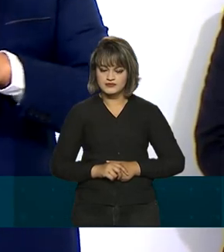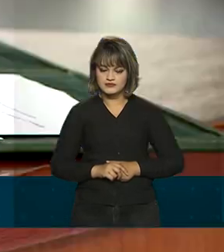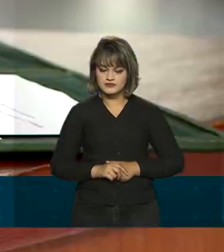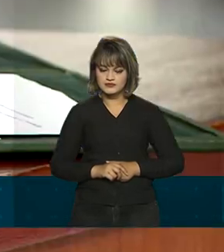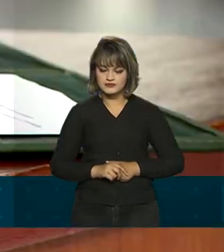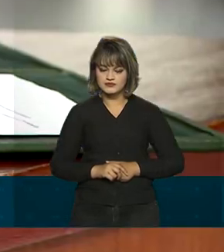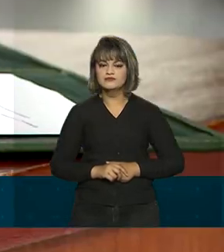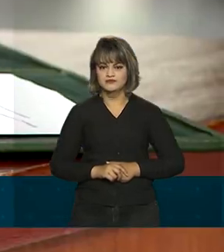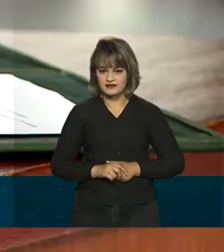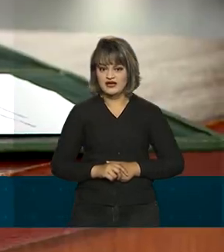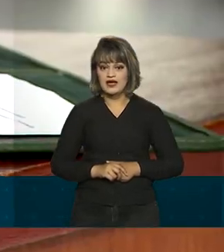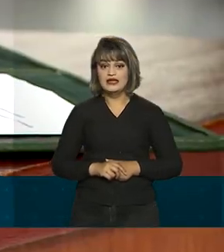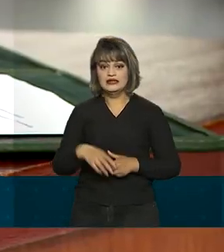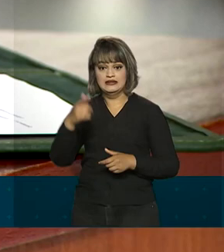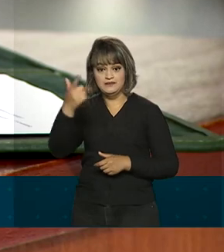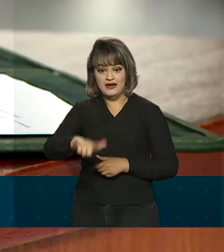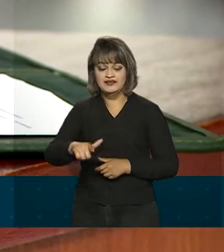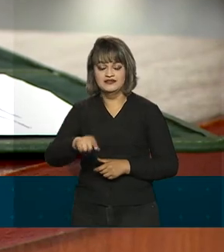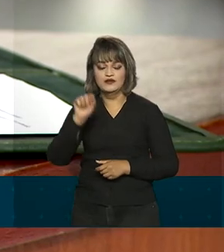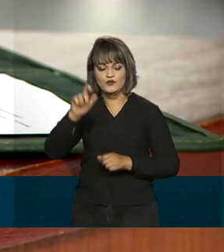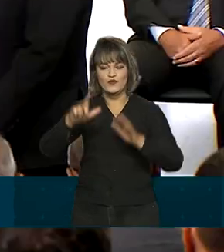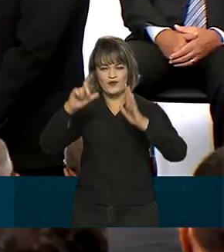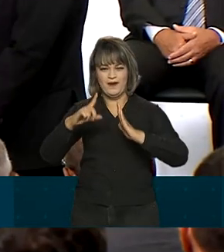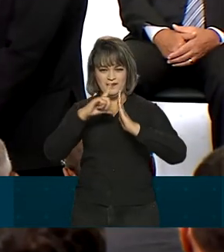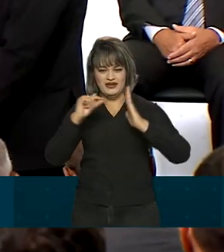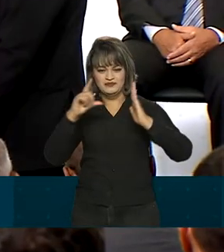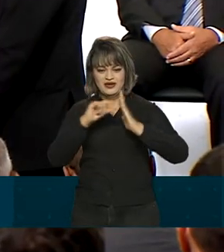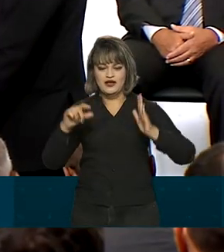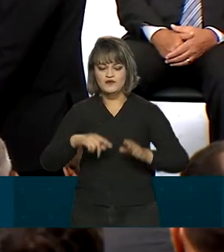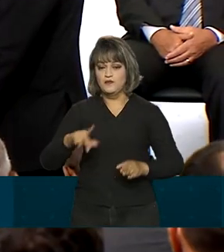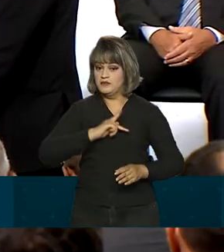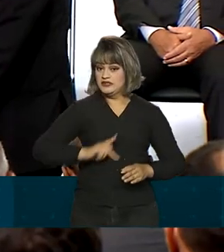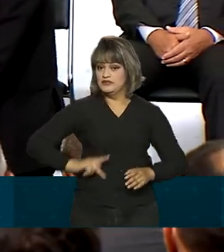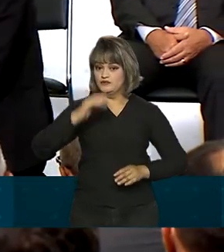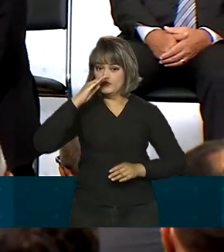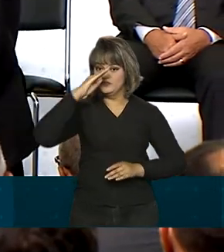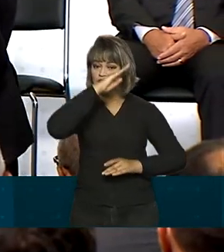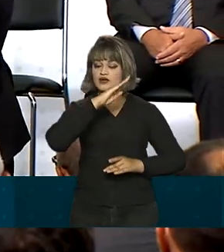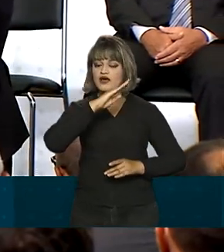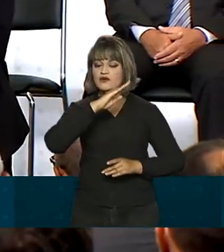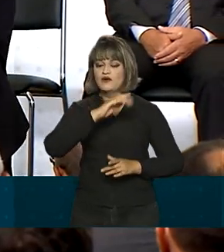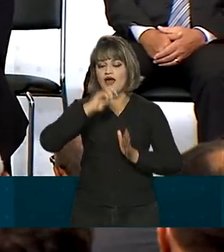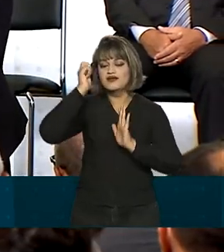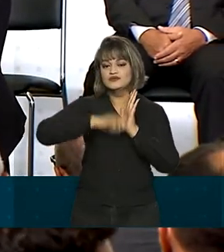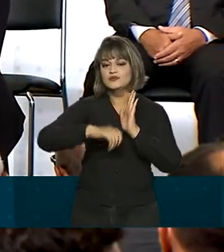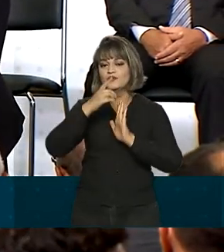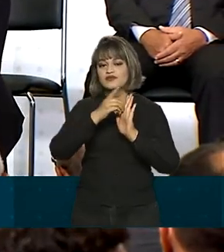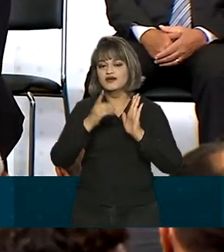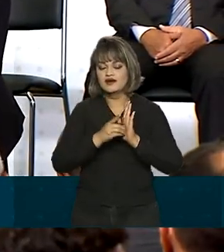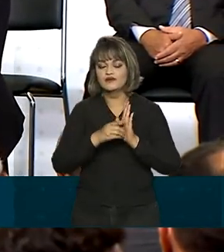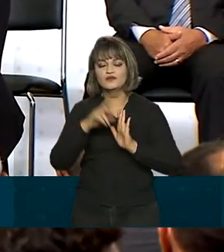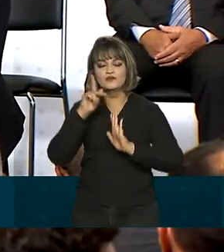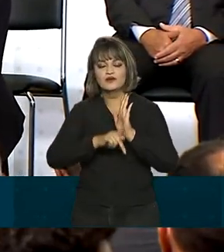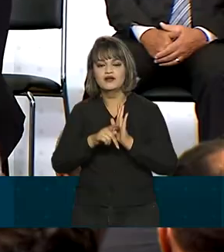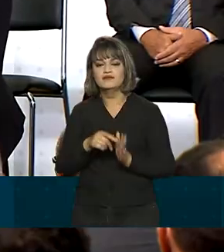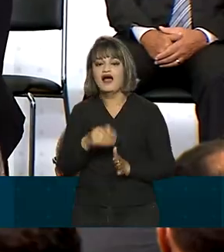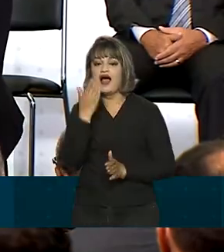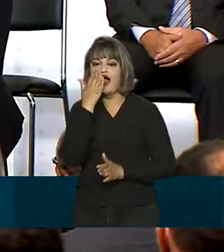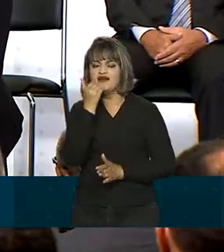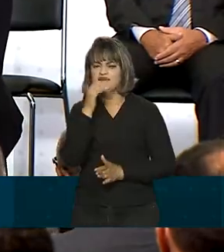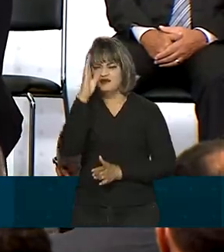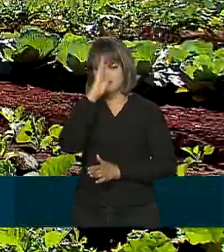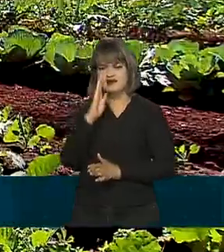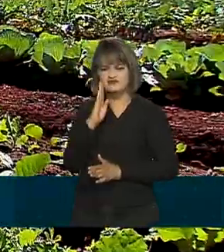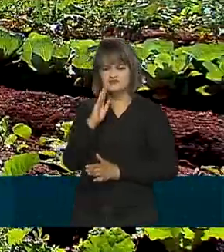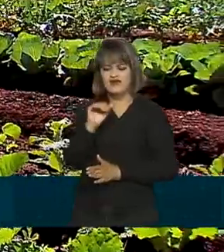questões. Na mesma cerimônia no Palácio do Planalto, o presidente Jair Bolsonaro assinou o decreto do programa Alimenta